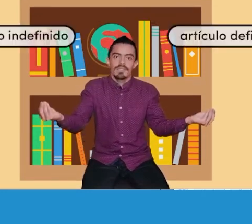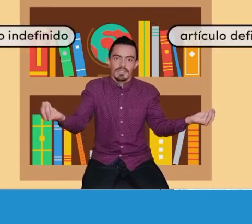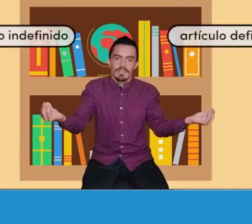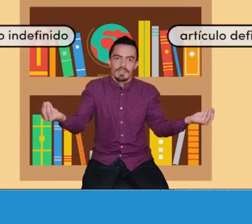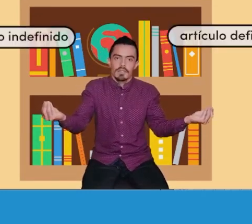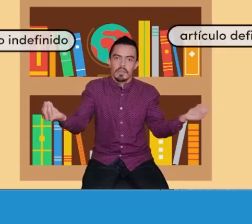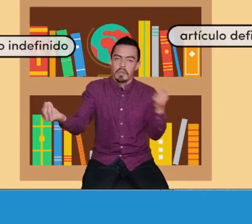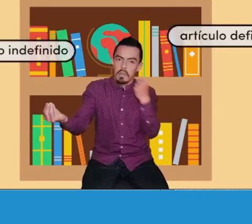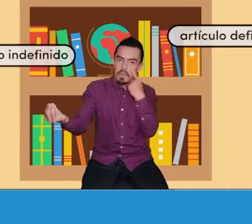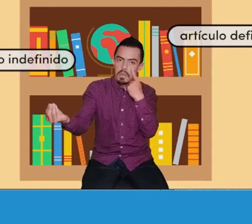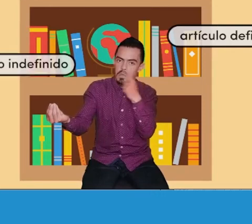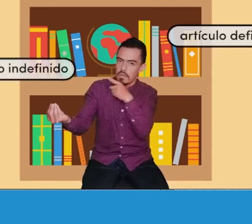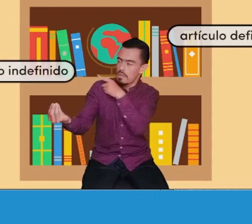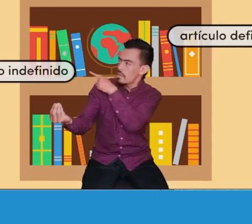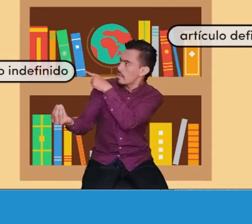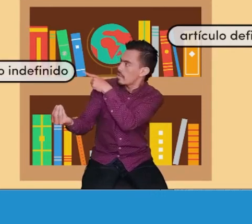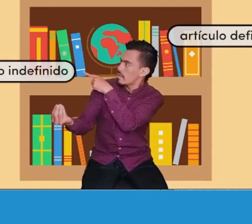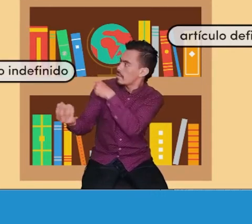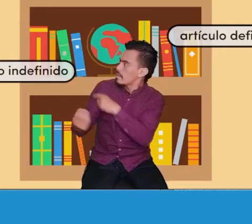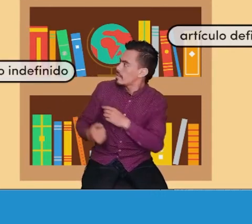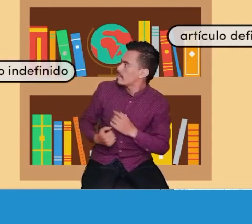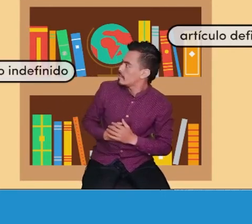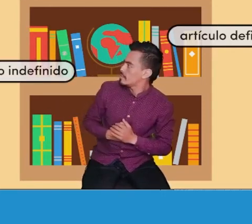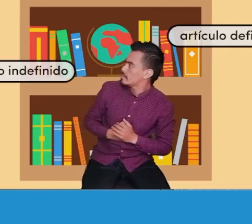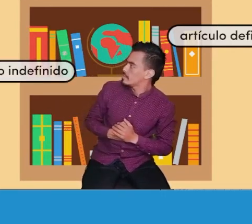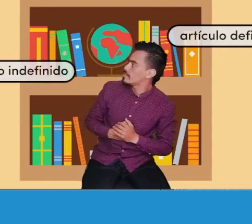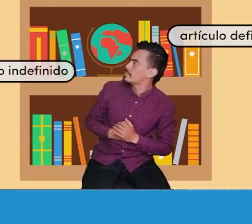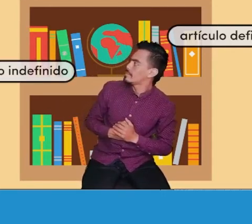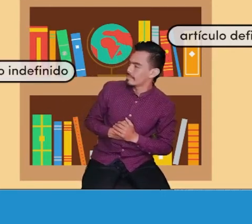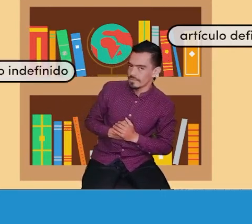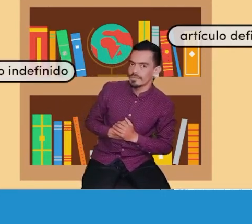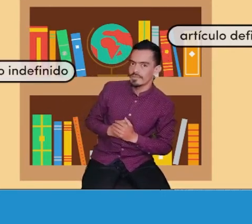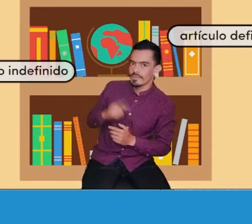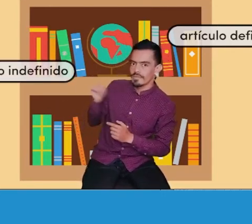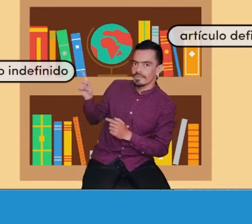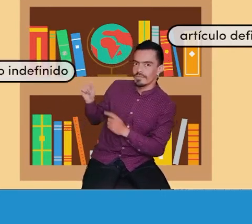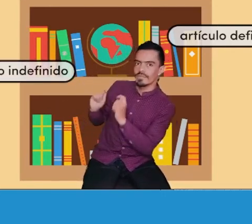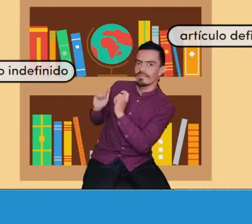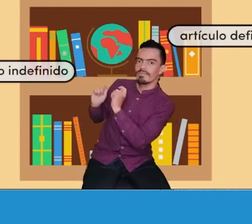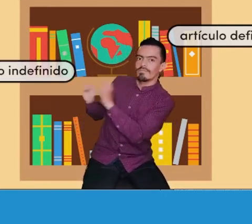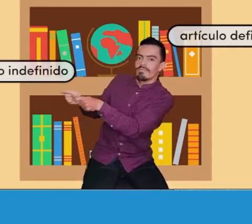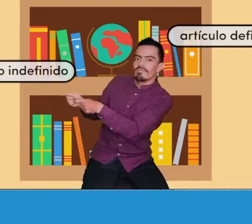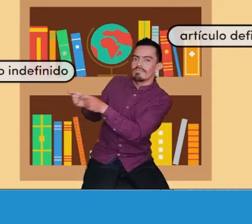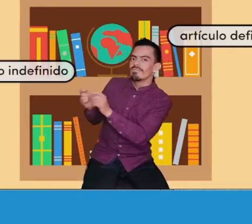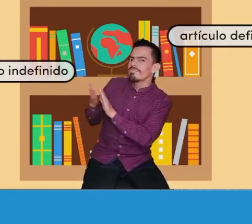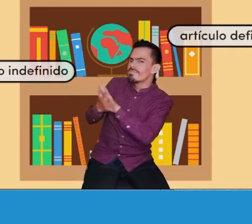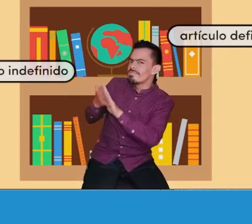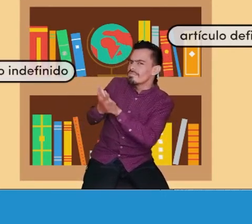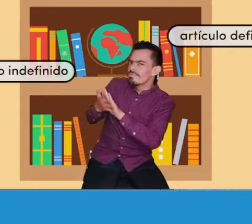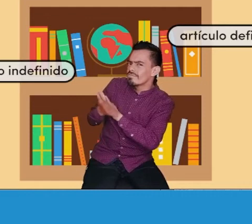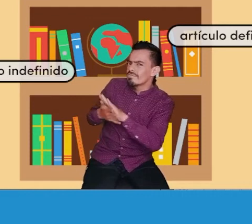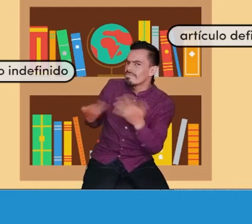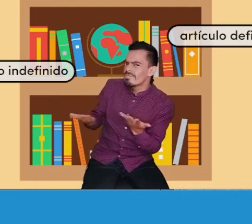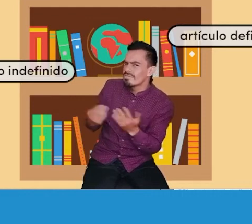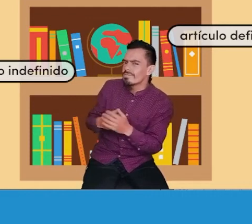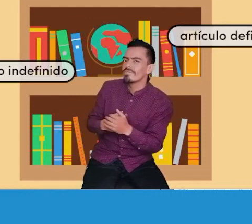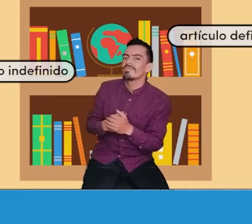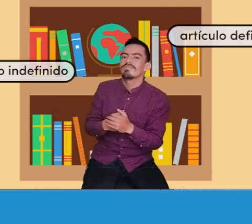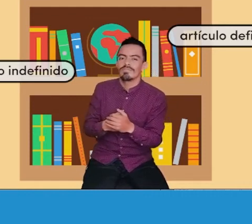esta seña de artículo hablamos que hay dos clasificaciones de los artículos. El artículo indefinido y el artículo